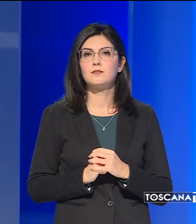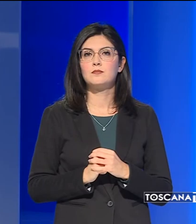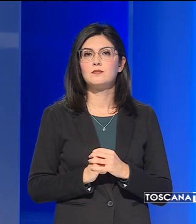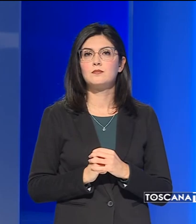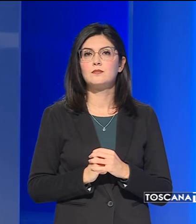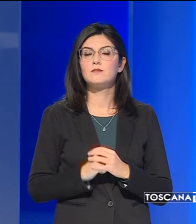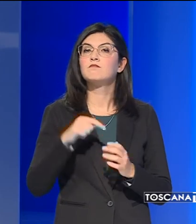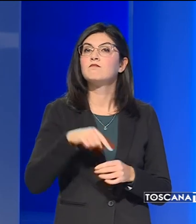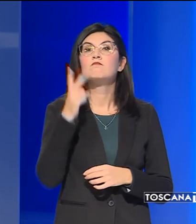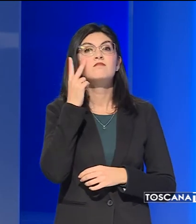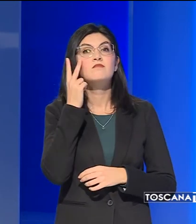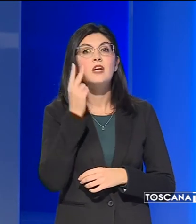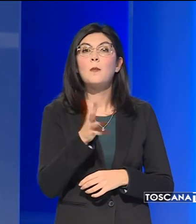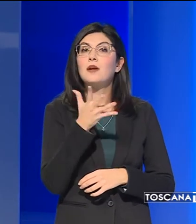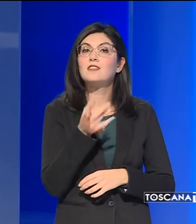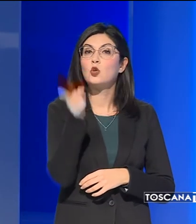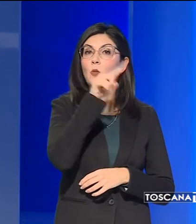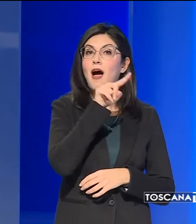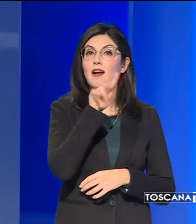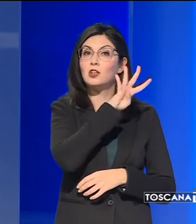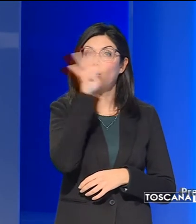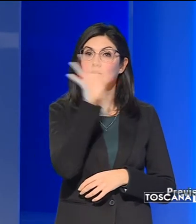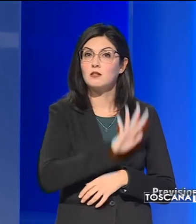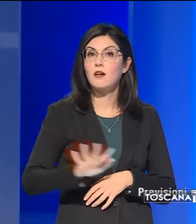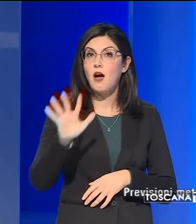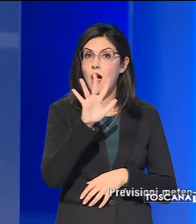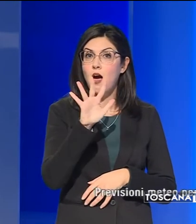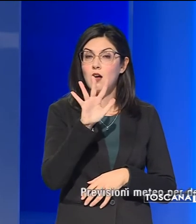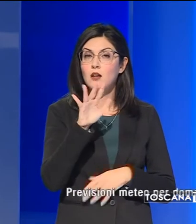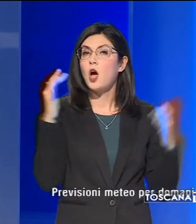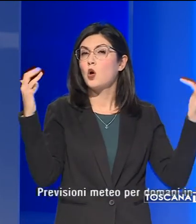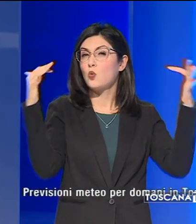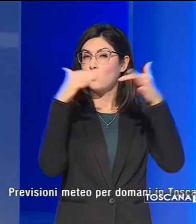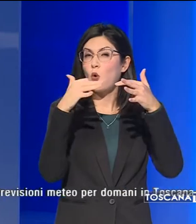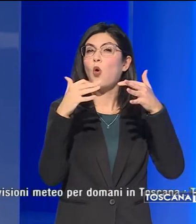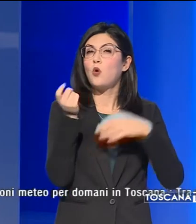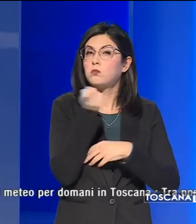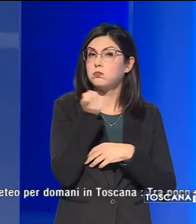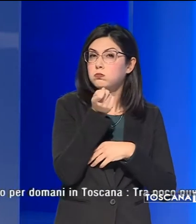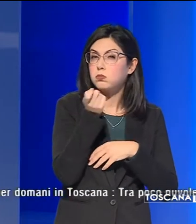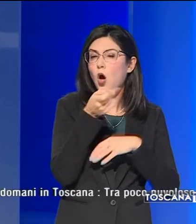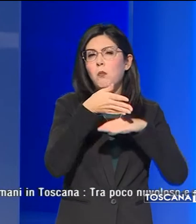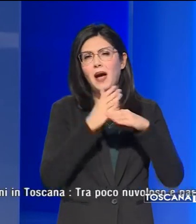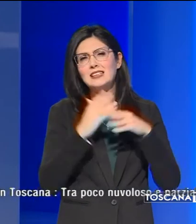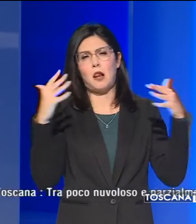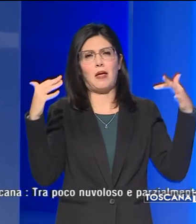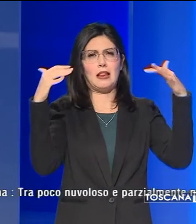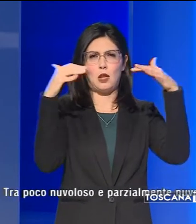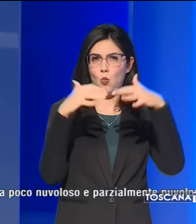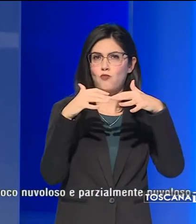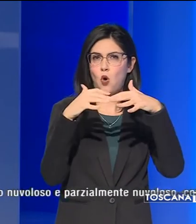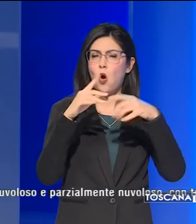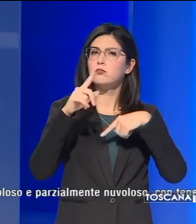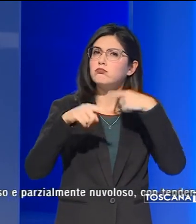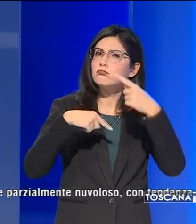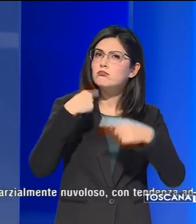E infine le previsioni del tempo per domani in Toscana tra poco nuvoloso e parzialmente nuvoloso poi